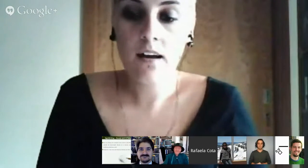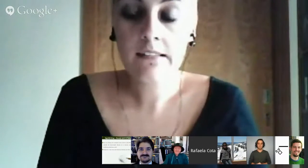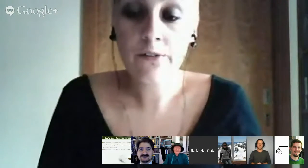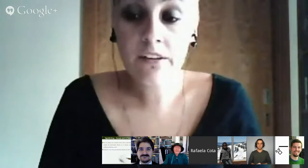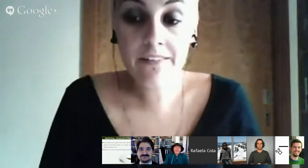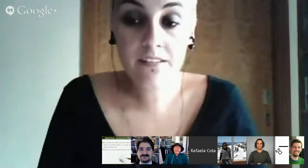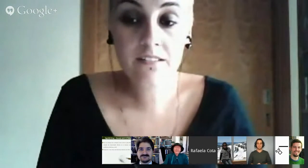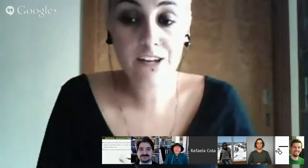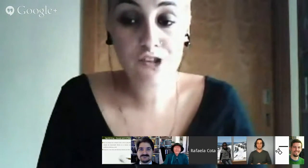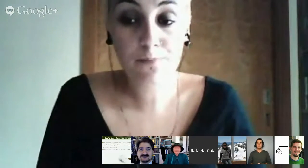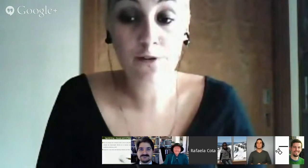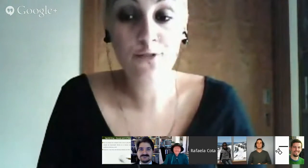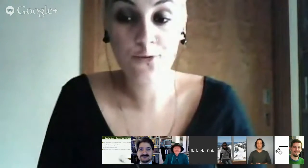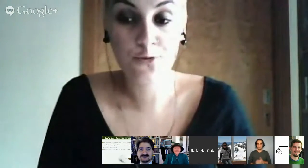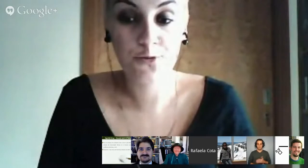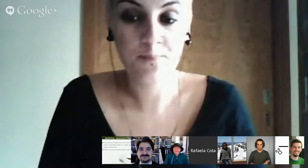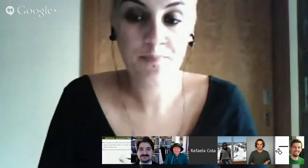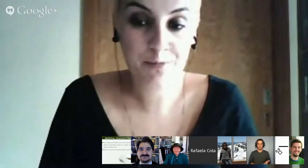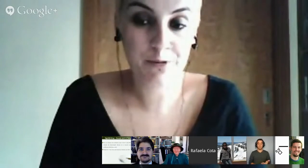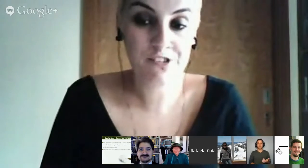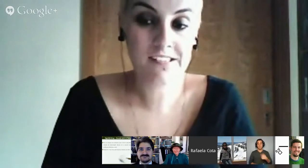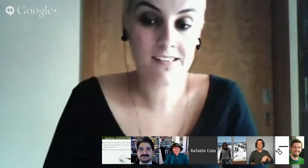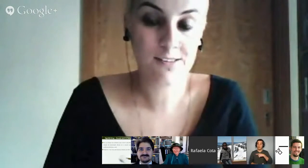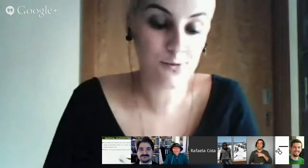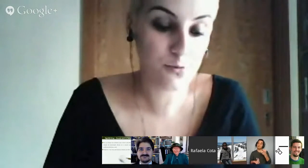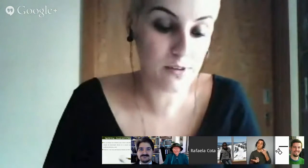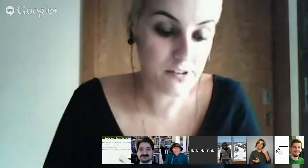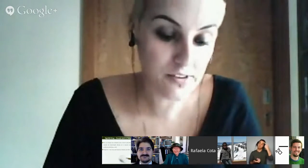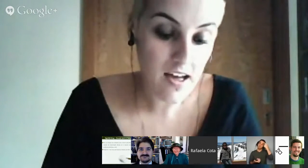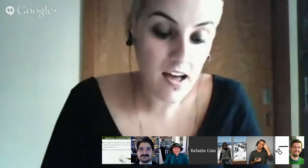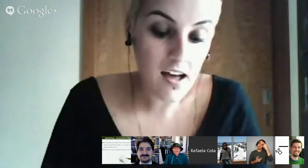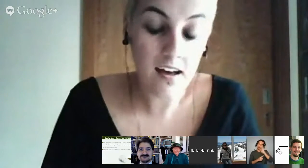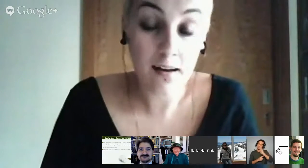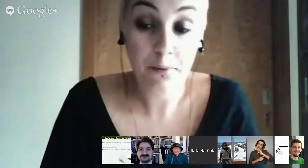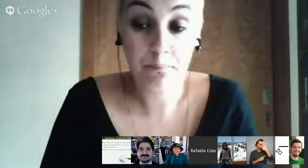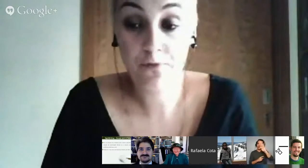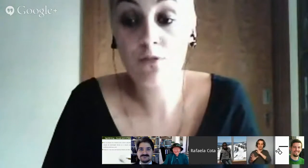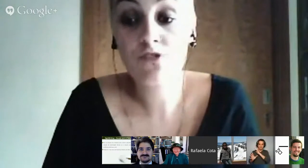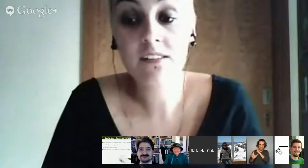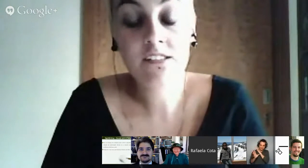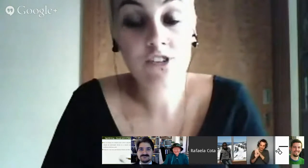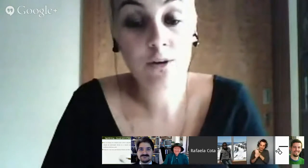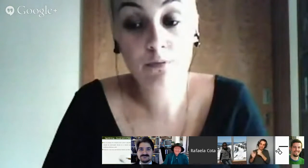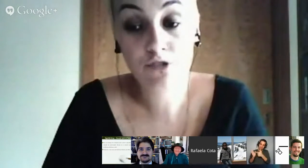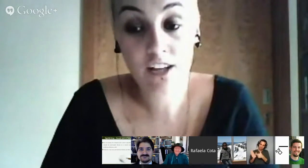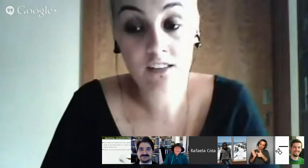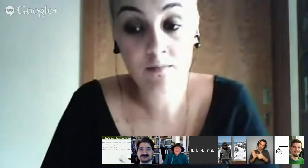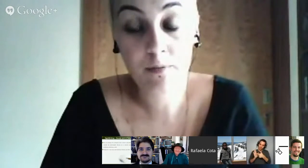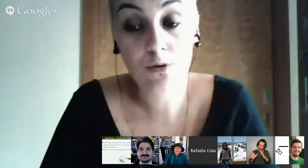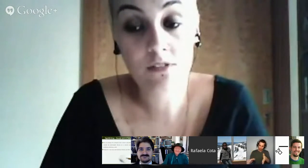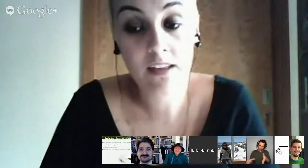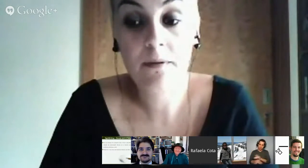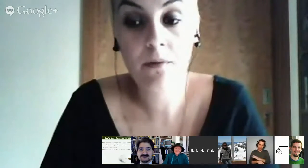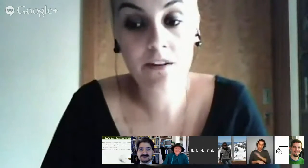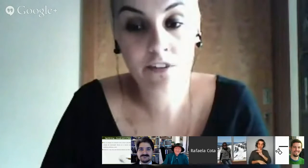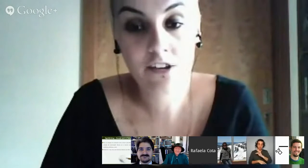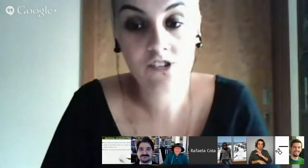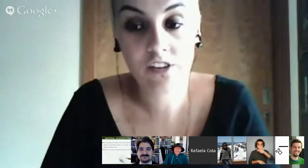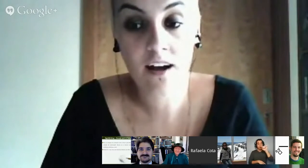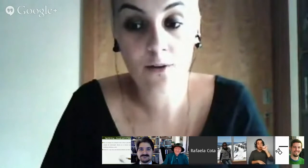então a nível de desejos para o futuro depois de tudo isto como eu já disse isto é um projeto piloto é a primeira vez que isto irá